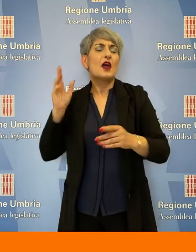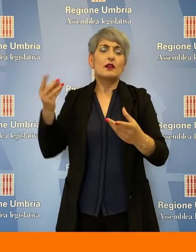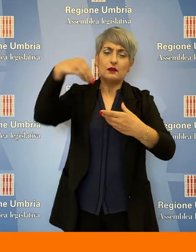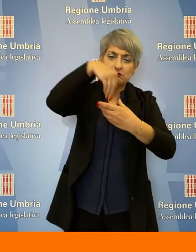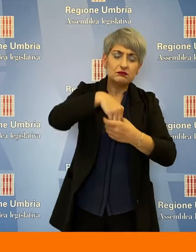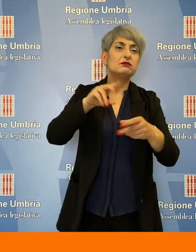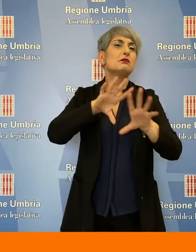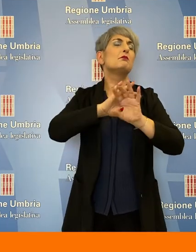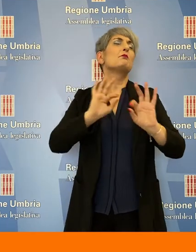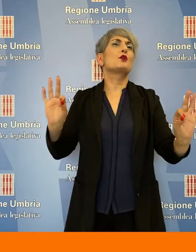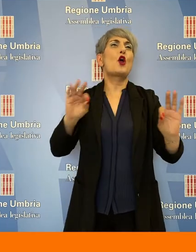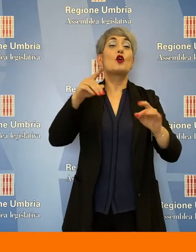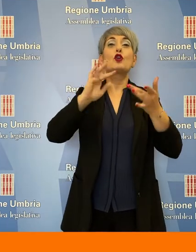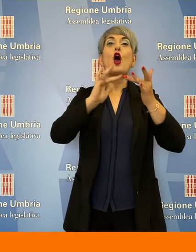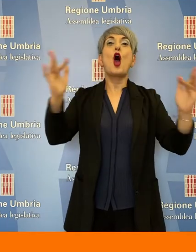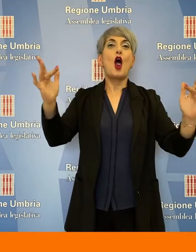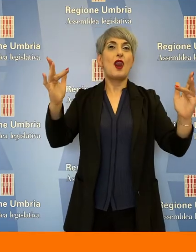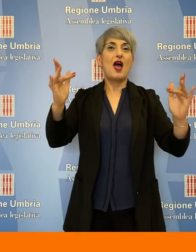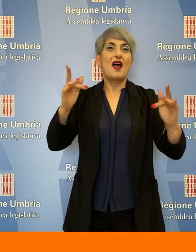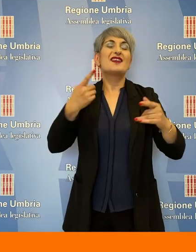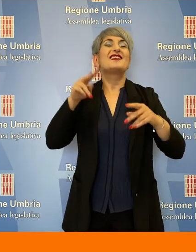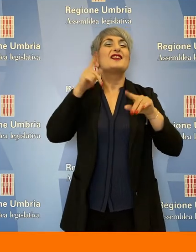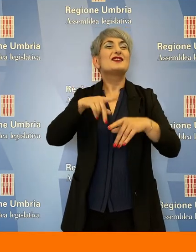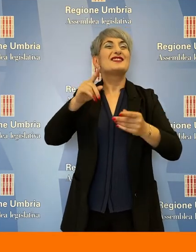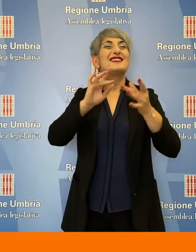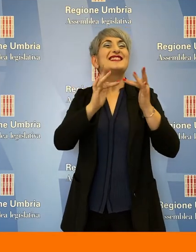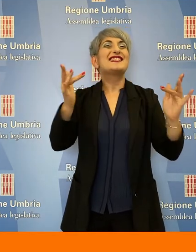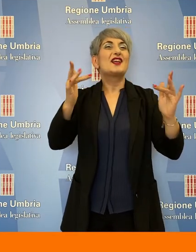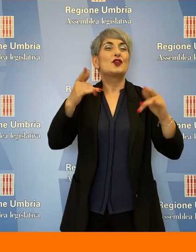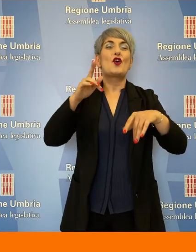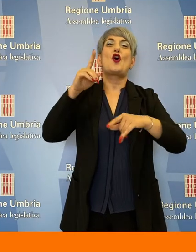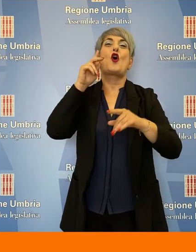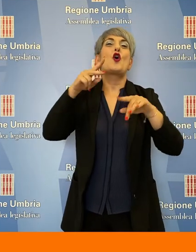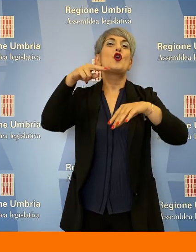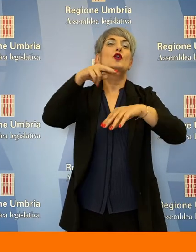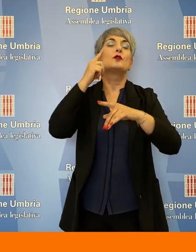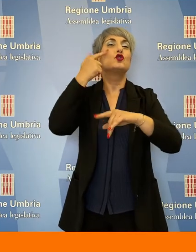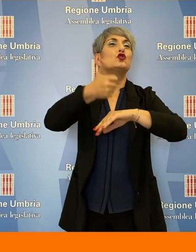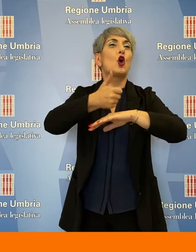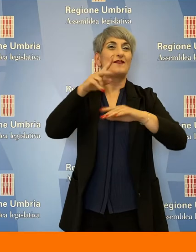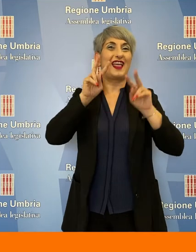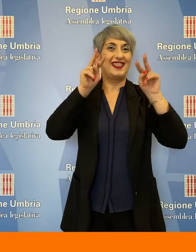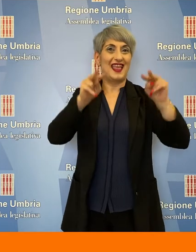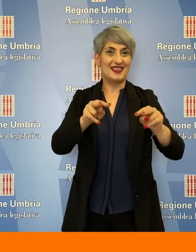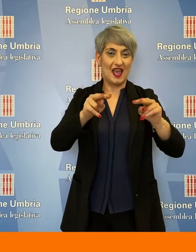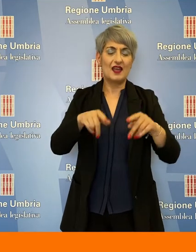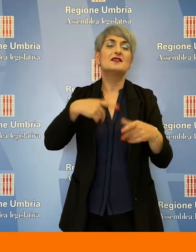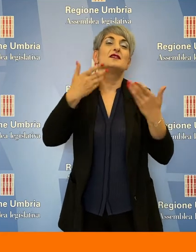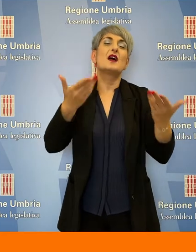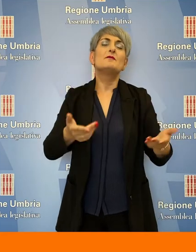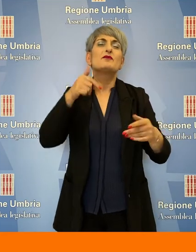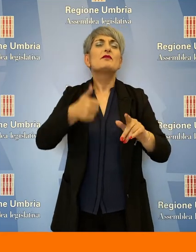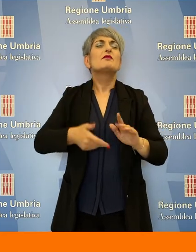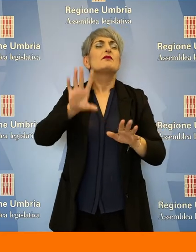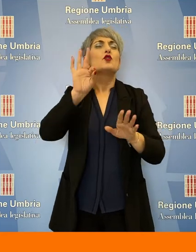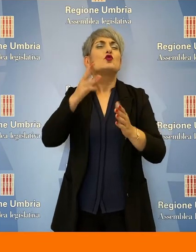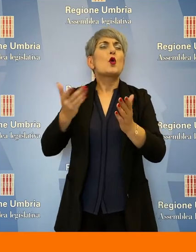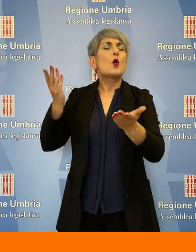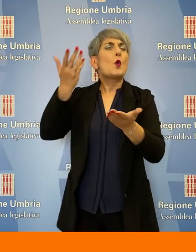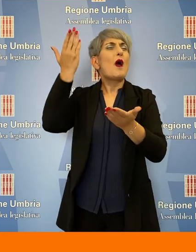disponibili online sul sito della Soprintendenza. In occasione dei 50 anni dalla prima seduta del Consiglio